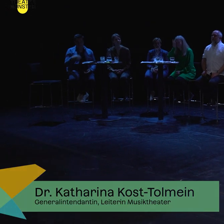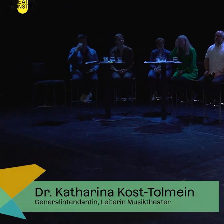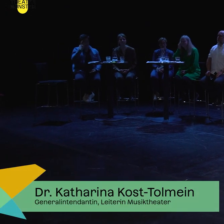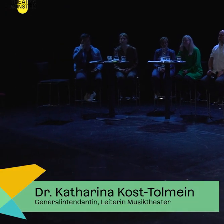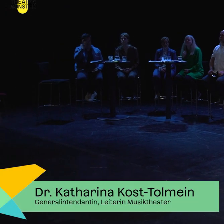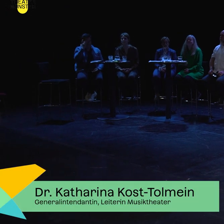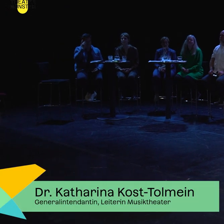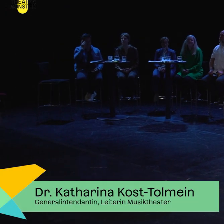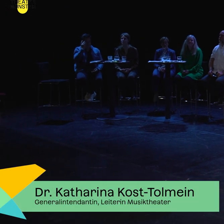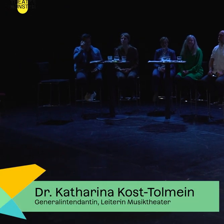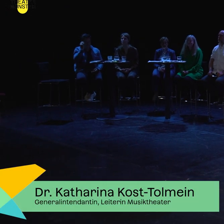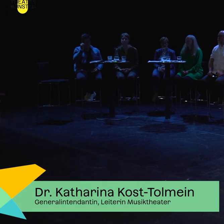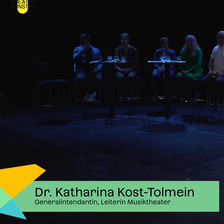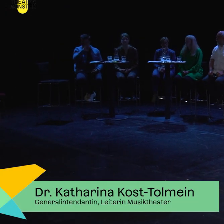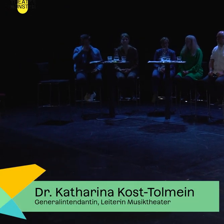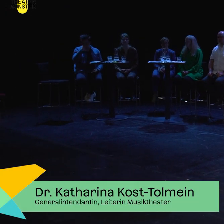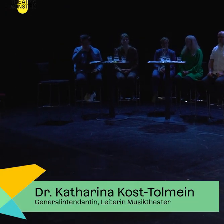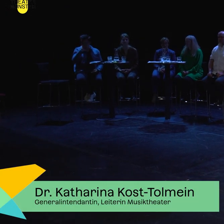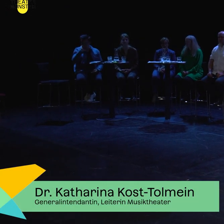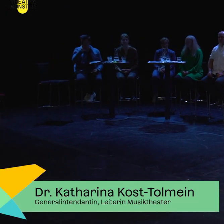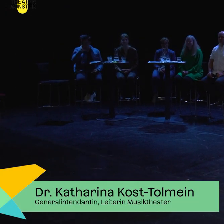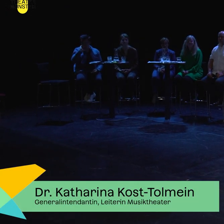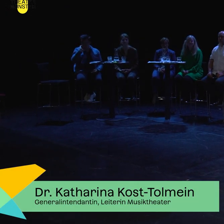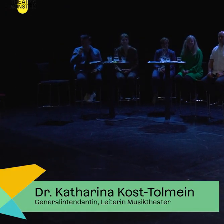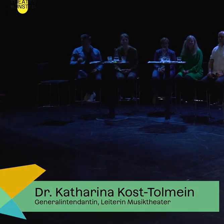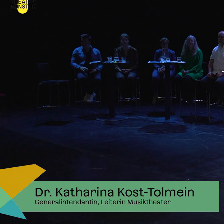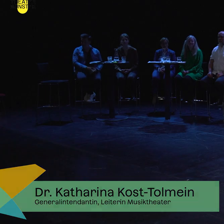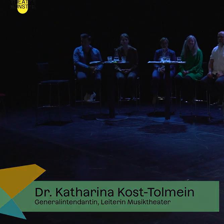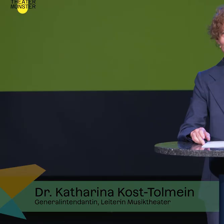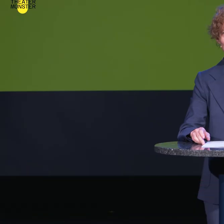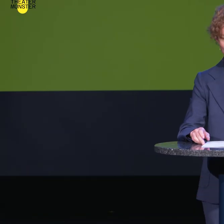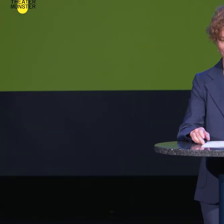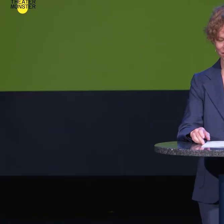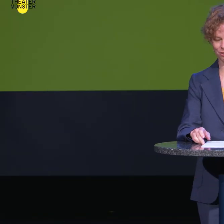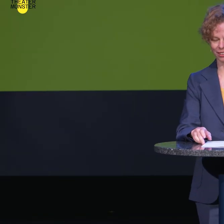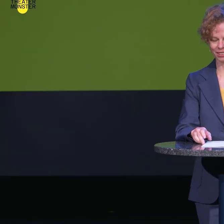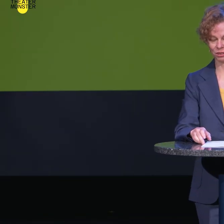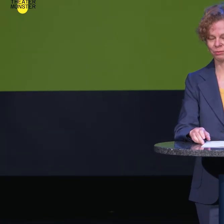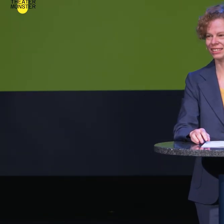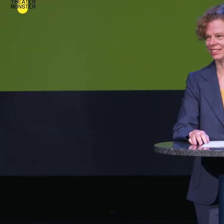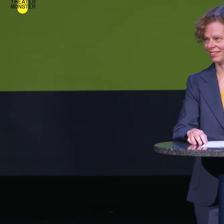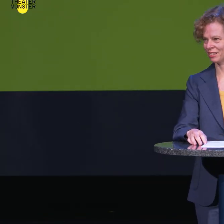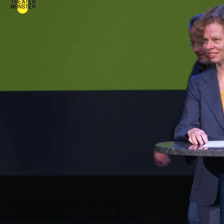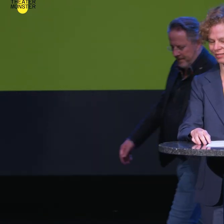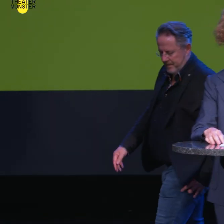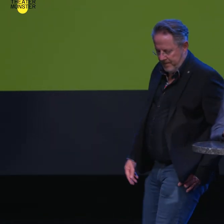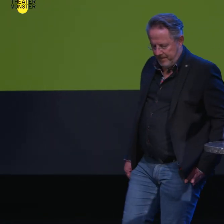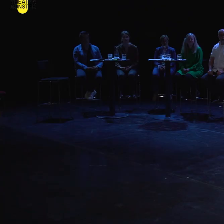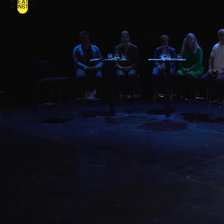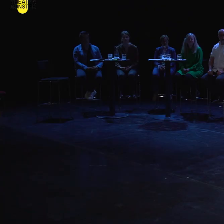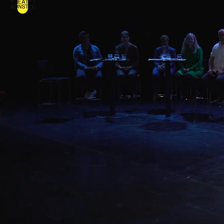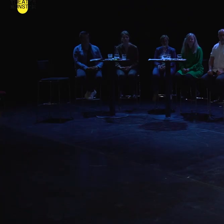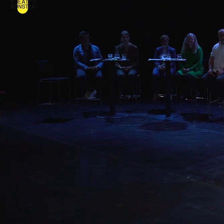Ja, ich begrüße Sie herzlich hier im kleinen Haus des Theater Münster. Zu unserer Pressekonferenz zur Spielzeit 2022